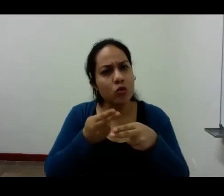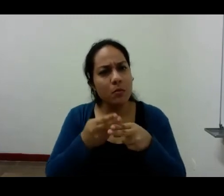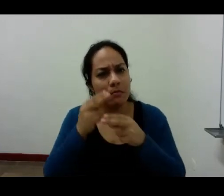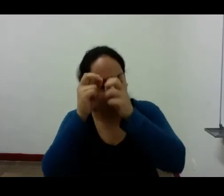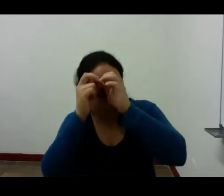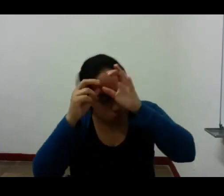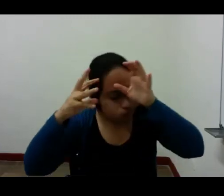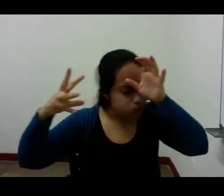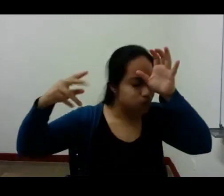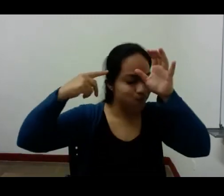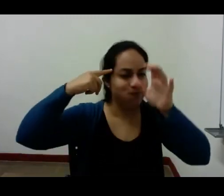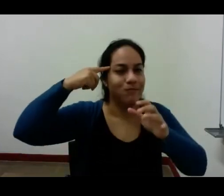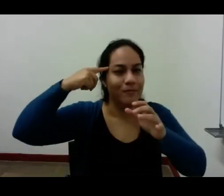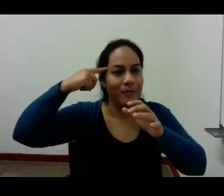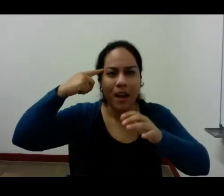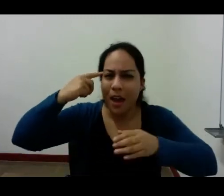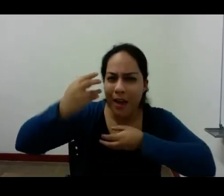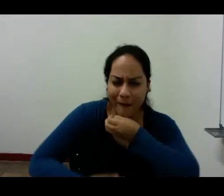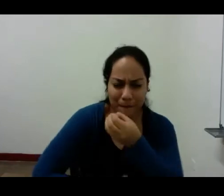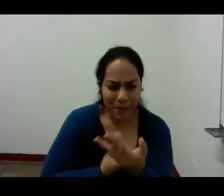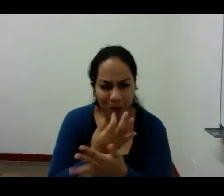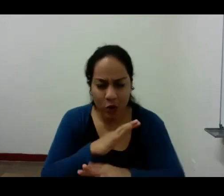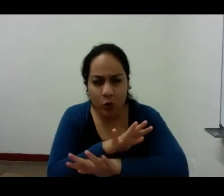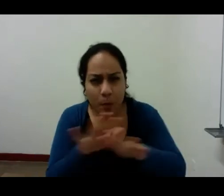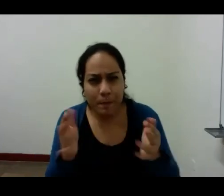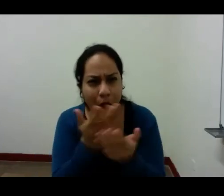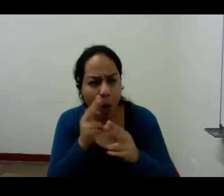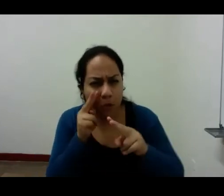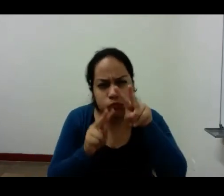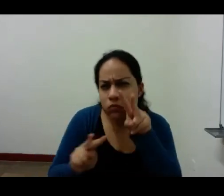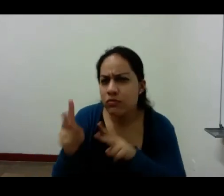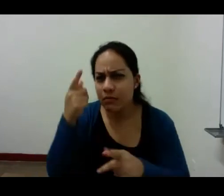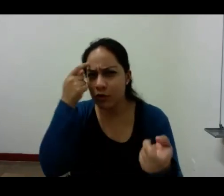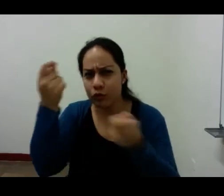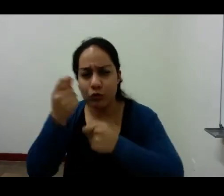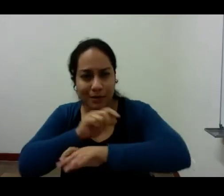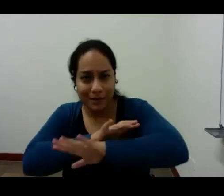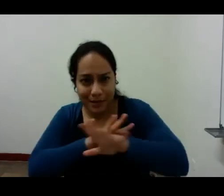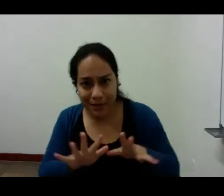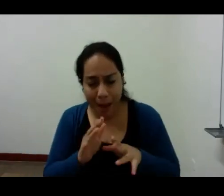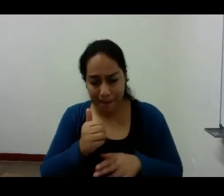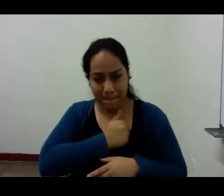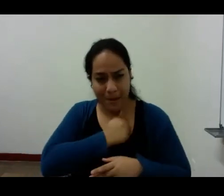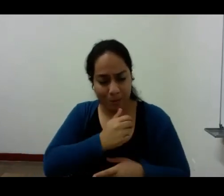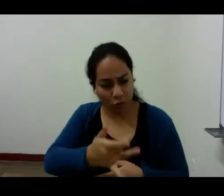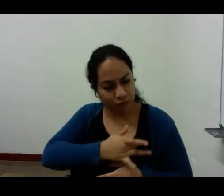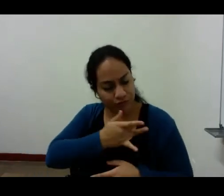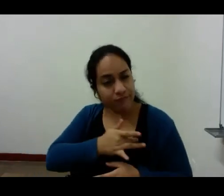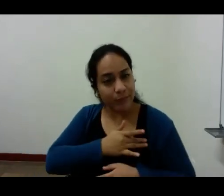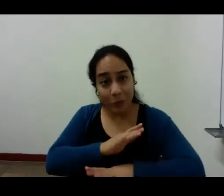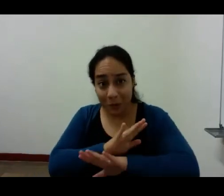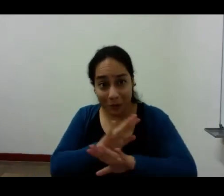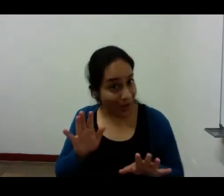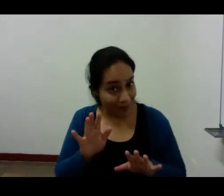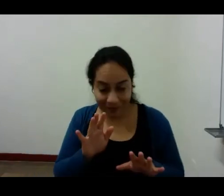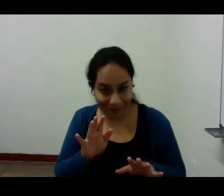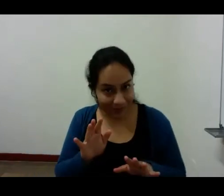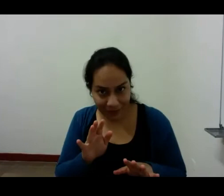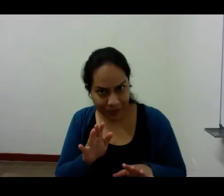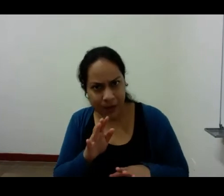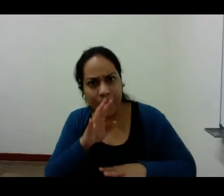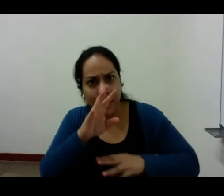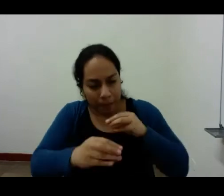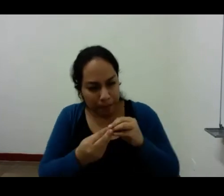el estar entregado no solo a la contemplación estética de sus propias sensaciones como el amante